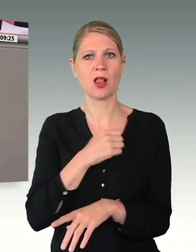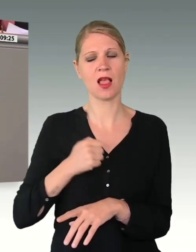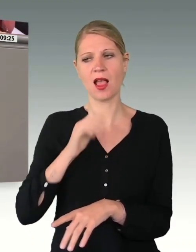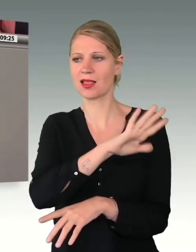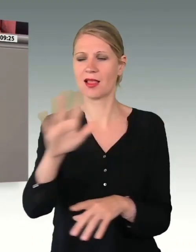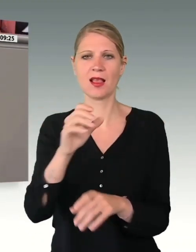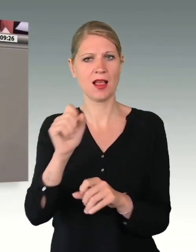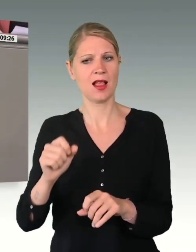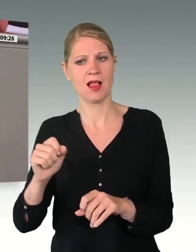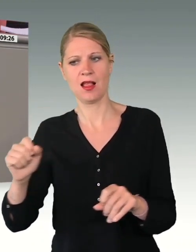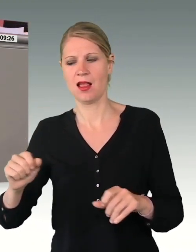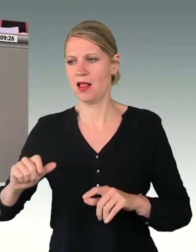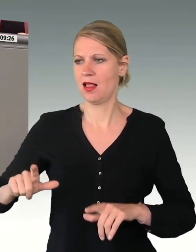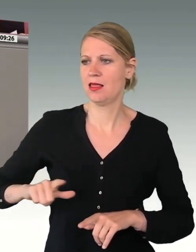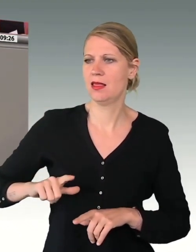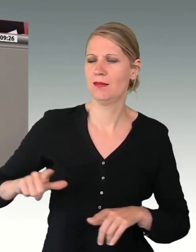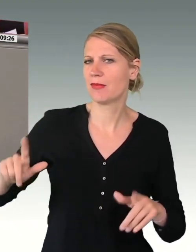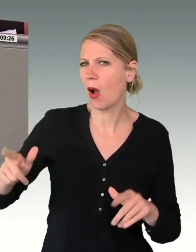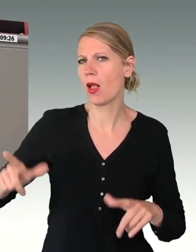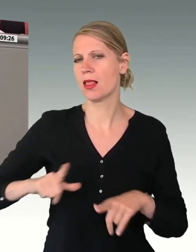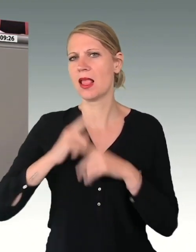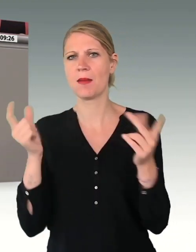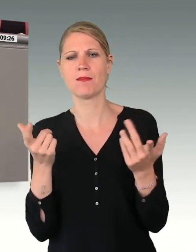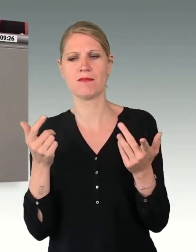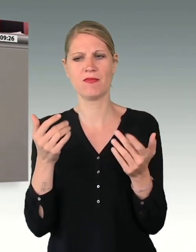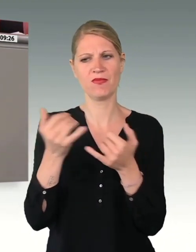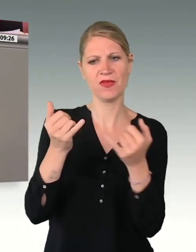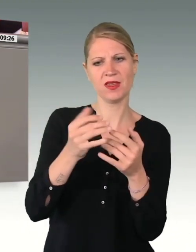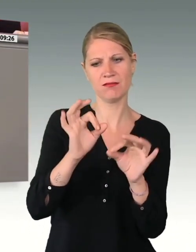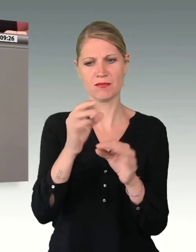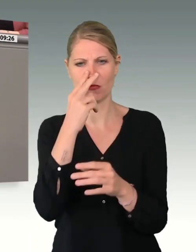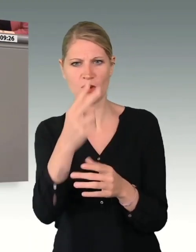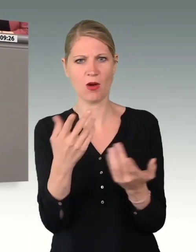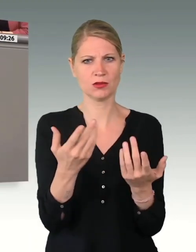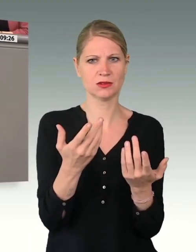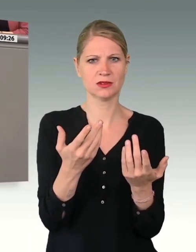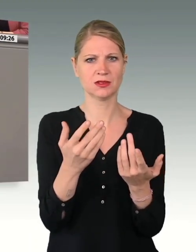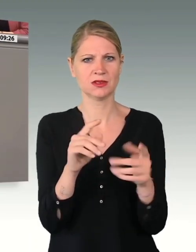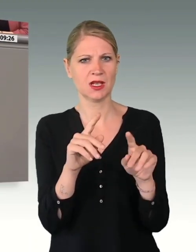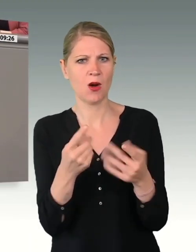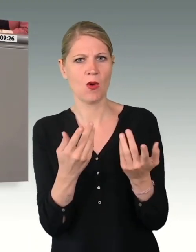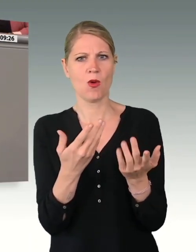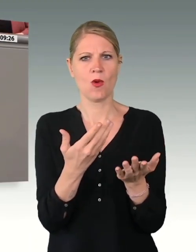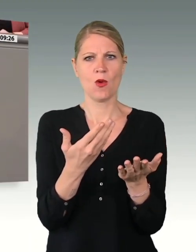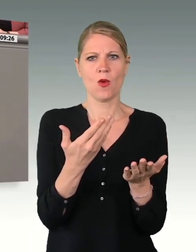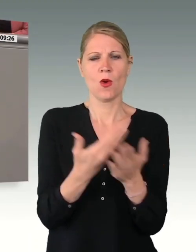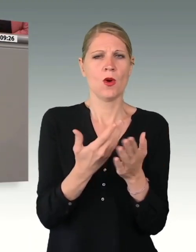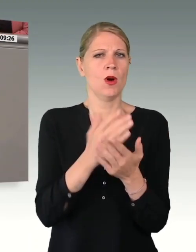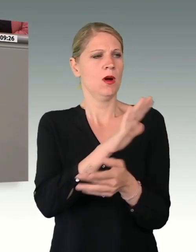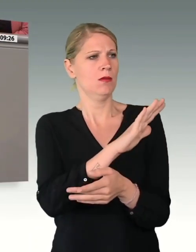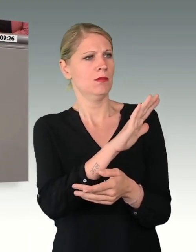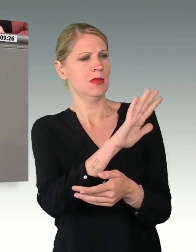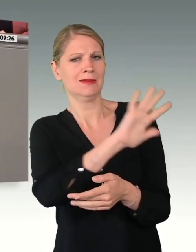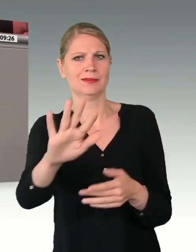und Soldaten in unseren parlamentarischen Debatten nicht zu kurz kommen lassen. Denn auch die Verteidigungspolitik hat